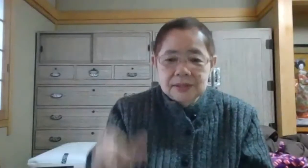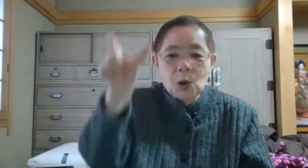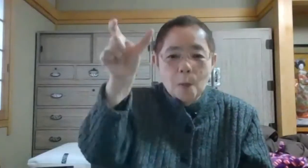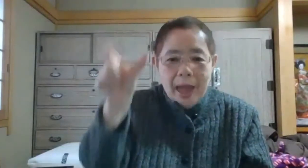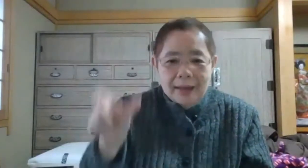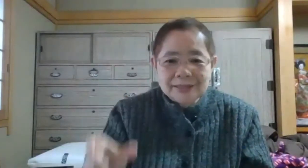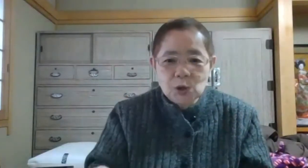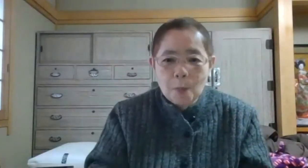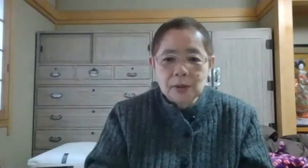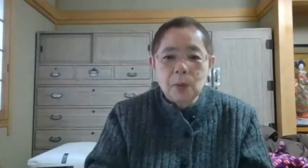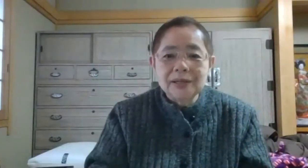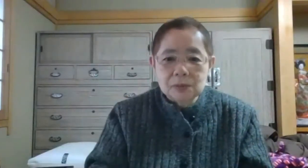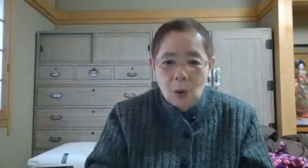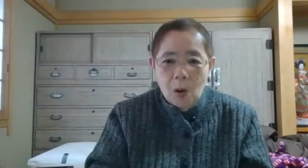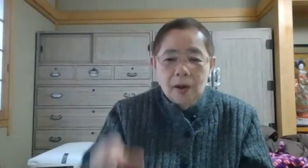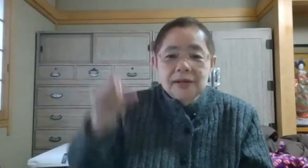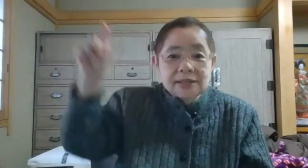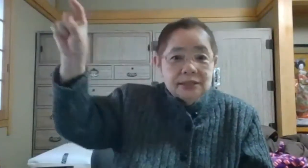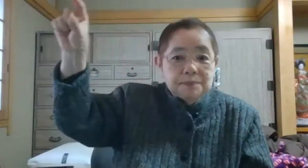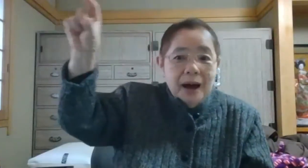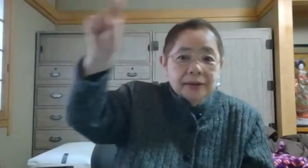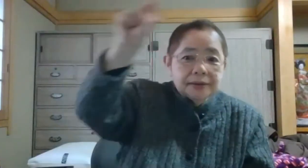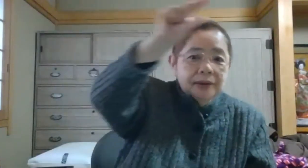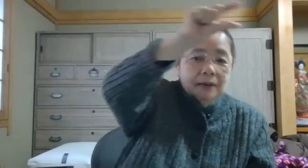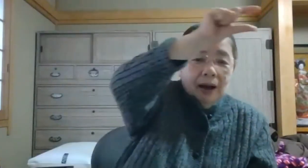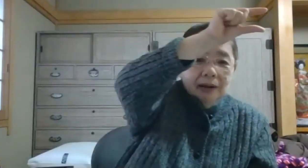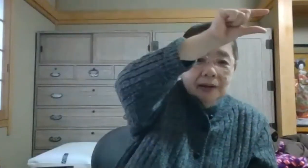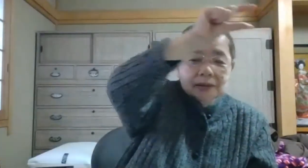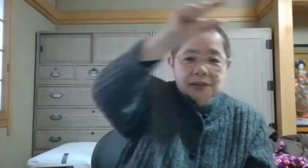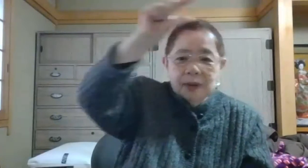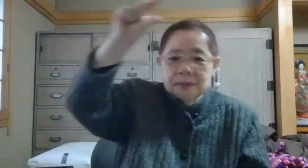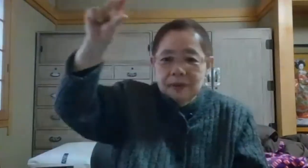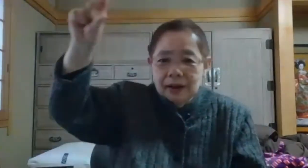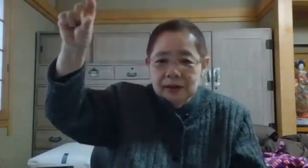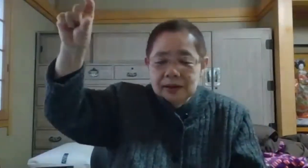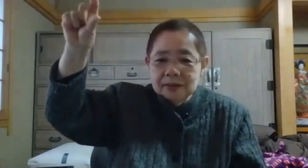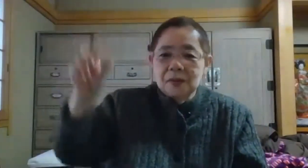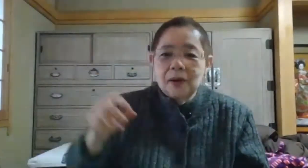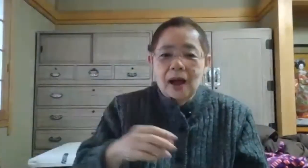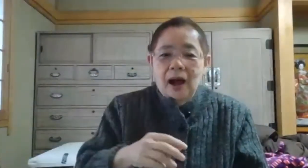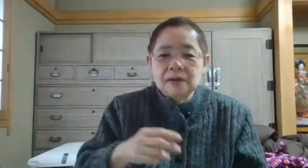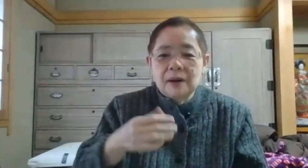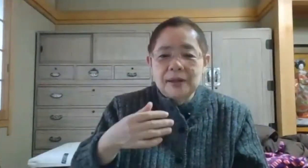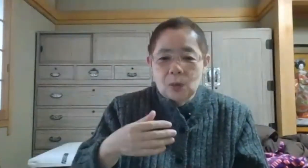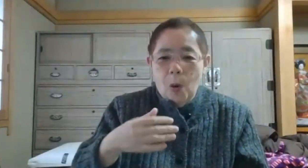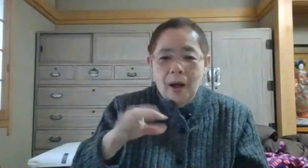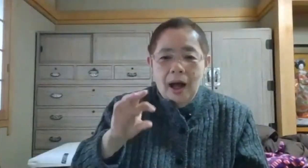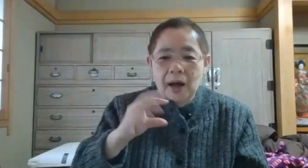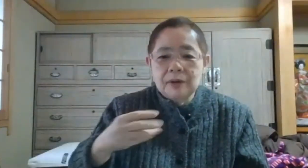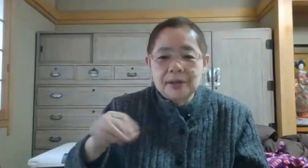行目1行目の母音と一番上は一番上はそのアルファベットアルファベット